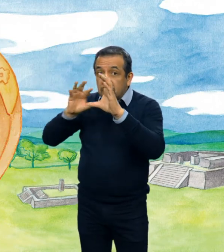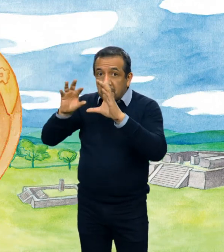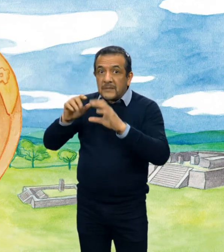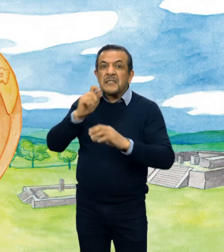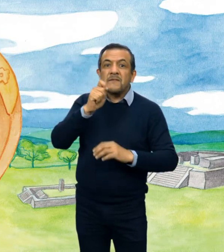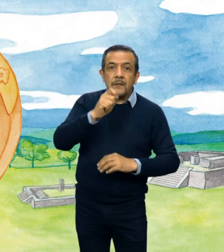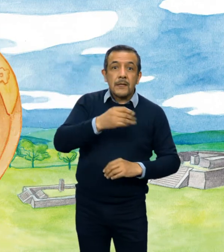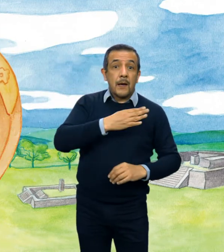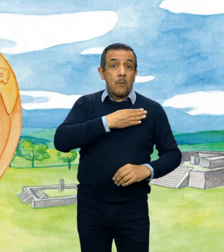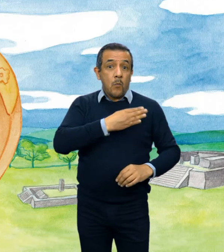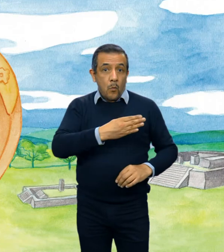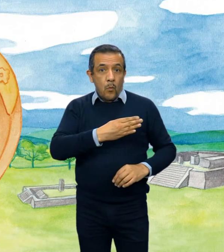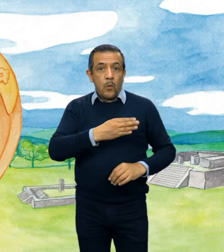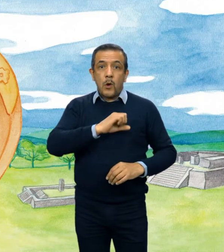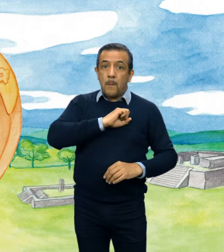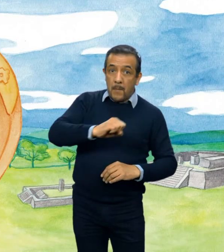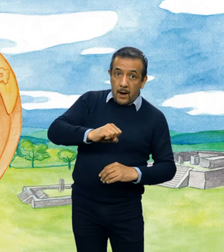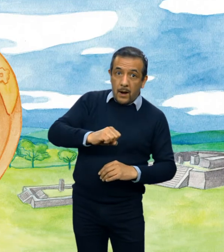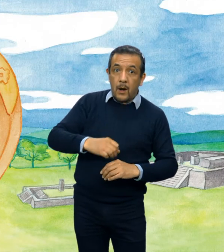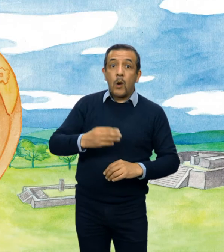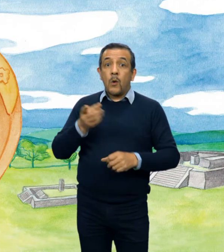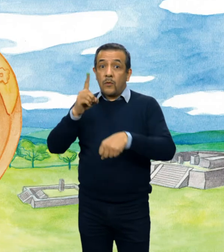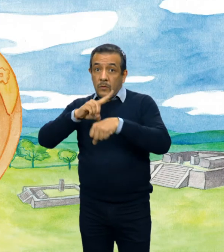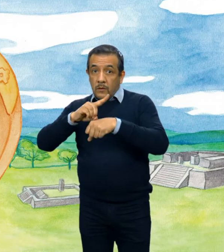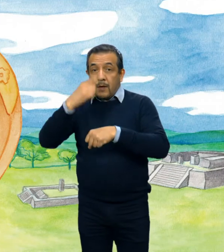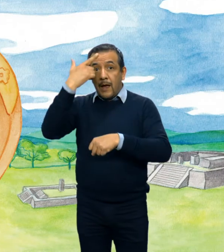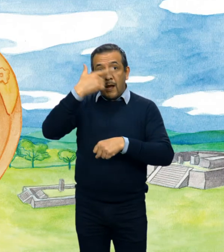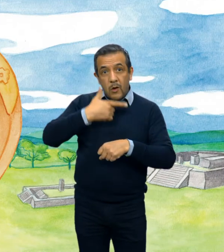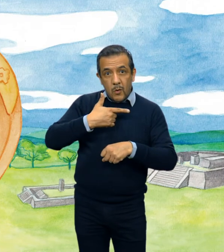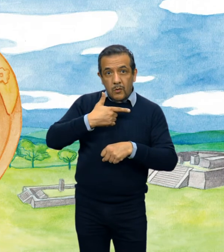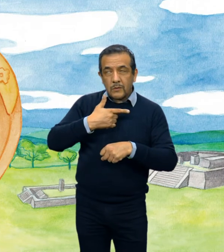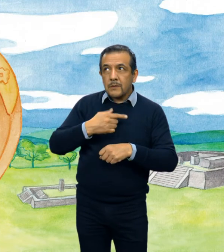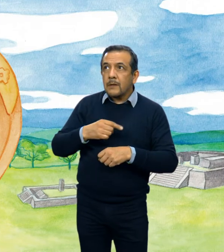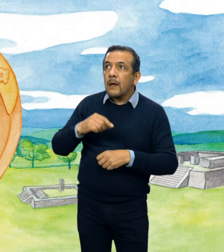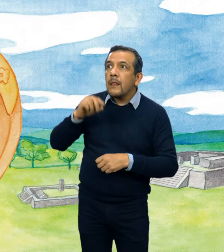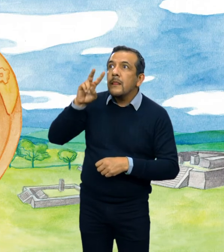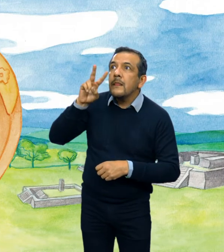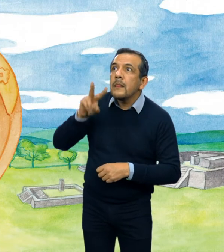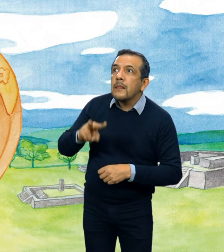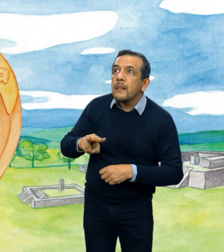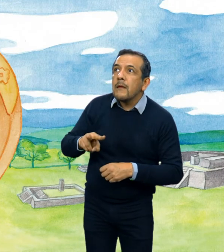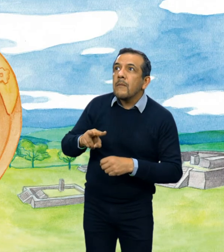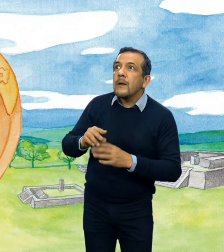día y la noche. ¡Cierto! Son detalles muy especiales.